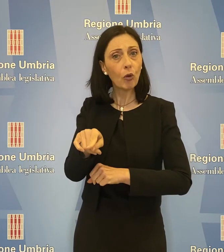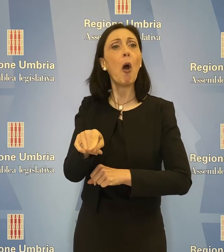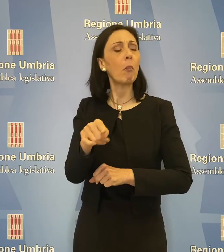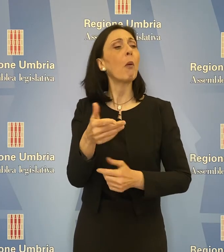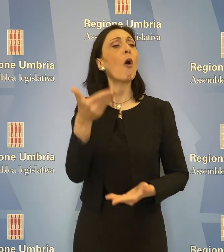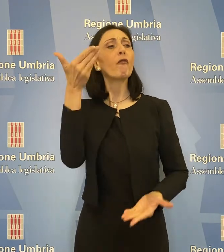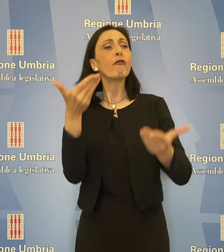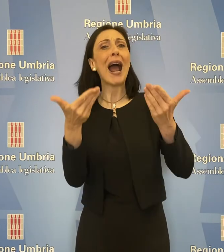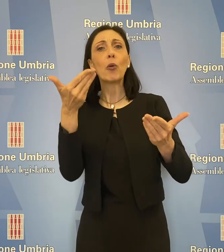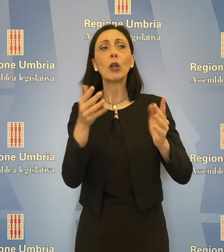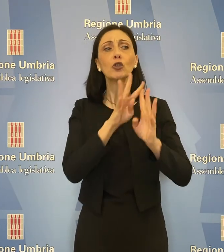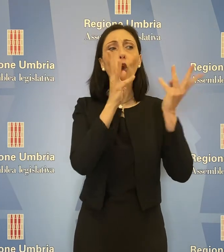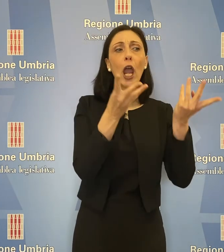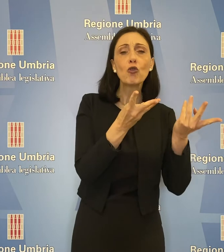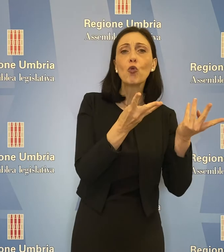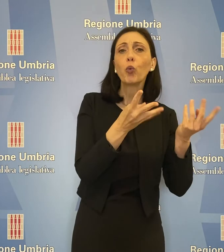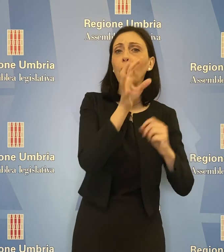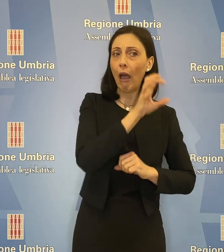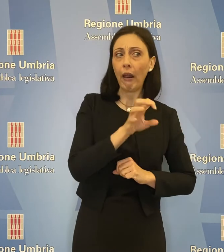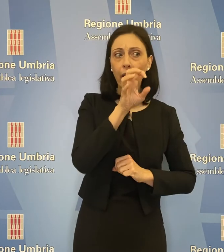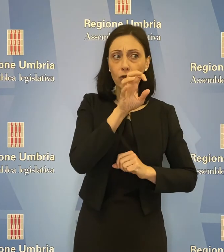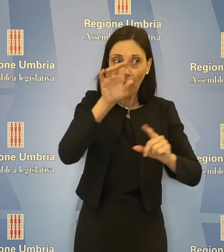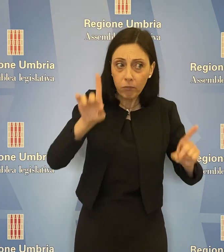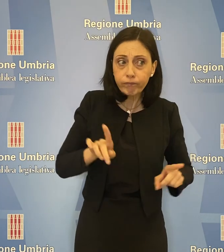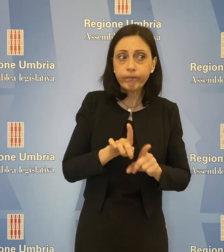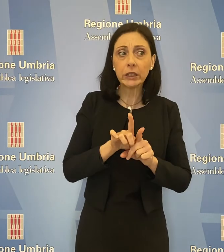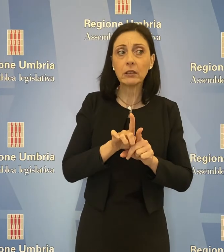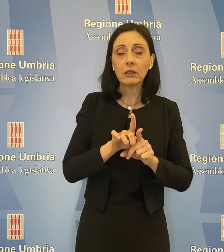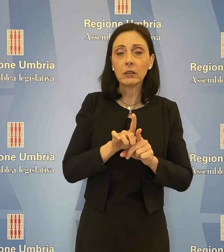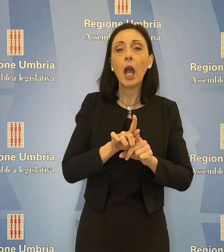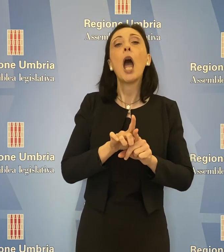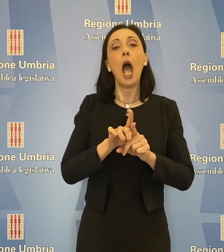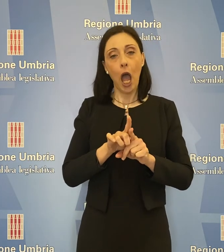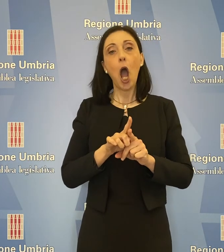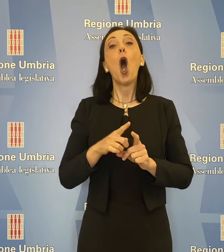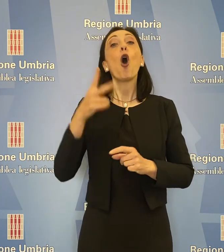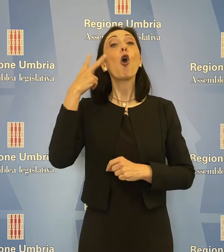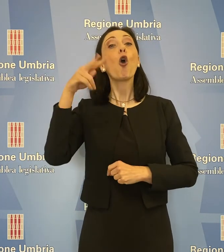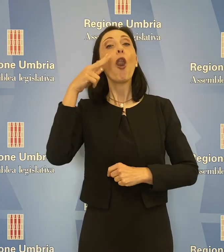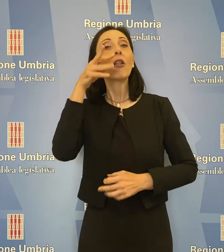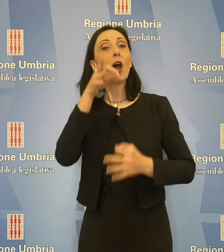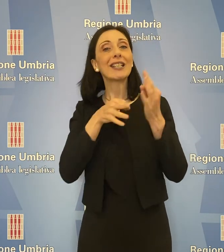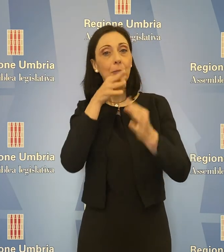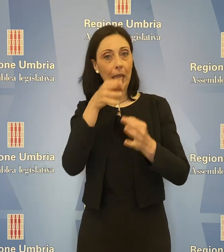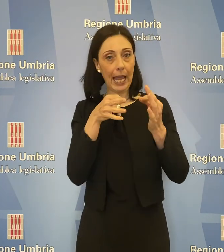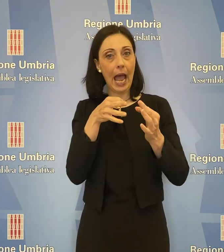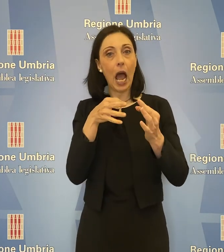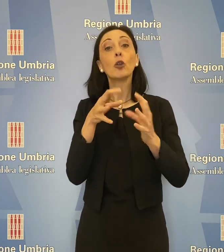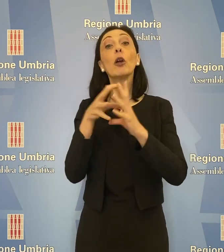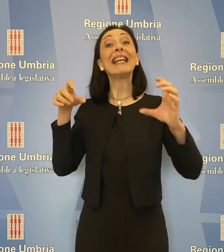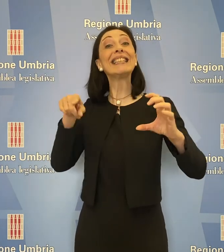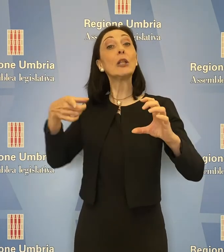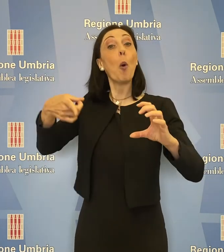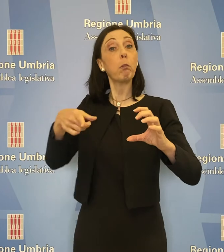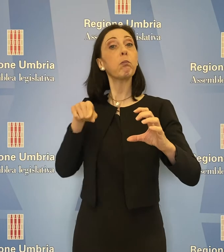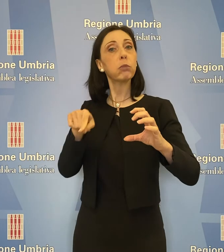valutazioni della stessa giunta regionale. L'assessore Coletto ha spiegato che l'istituto Prosperius ha attuato modelli gestionali